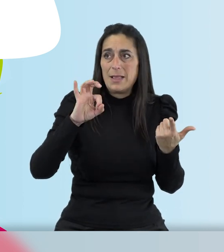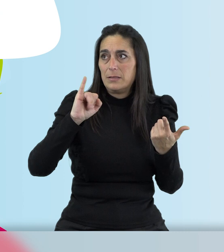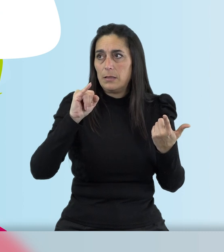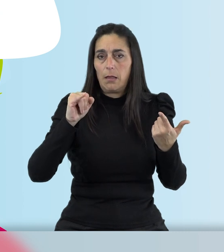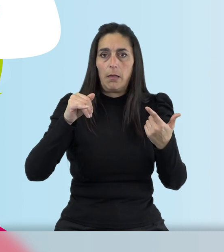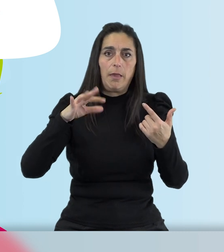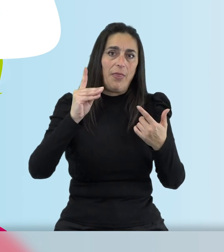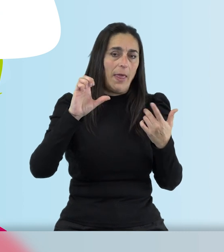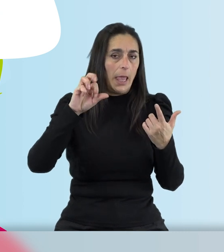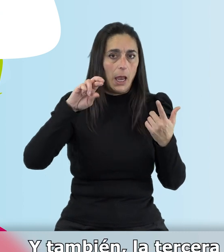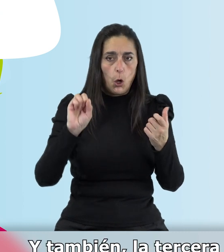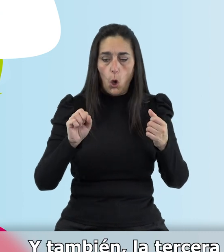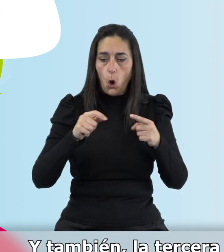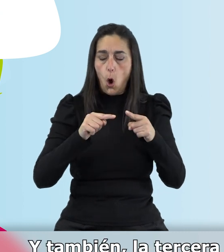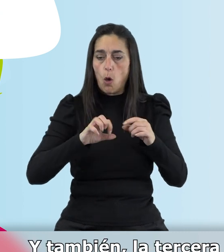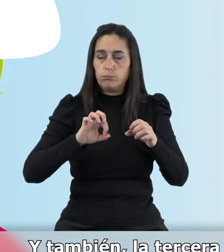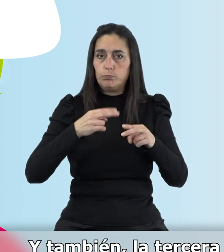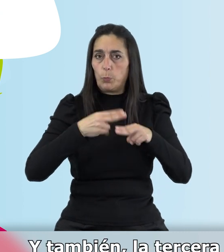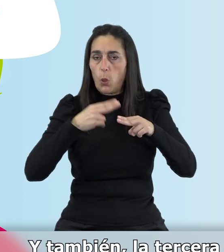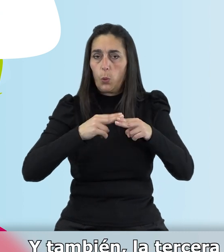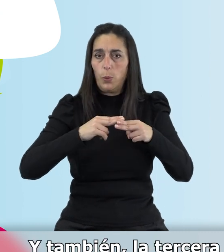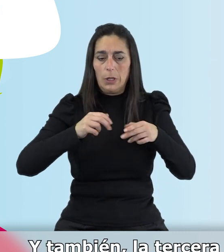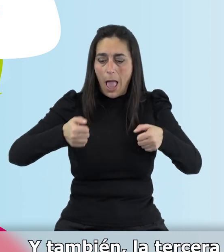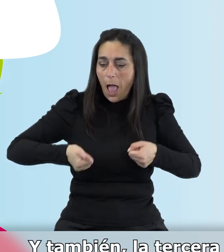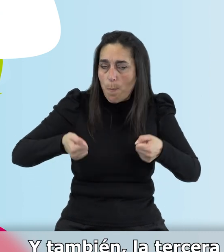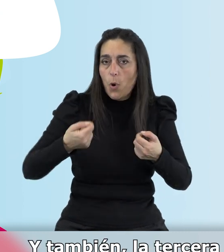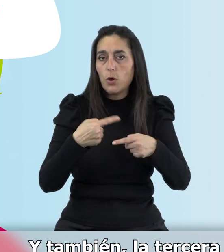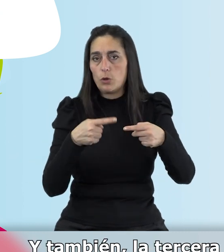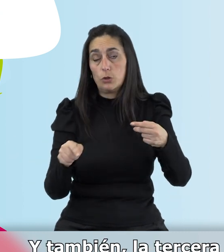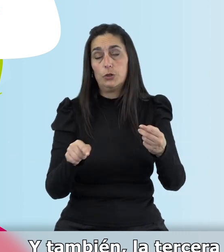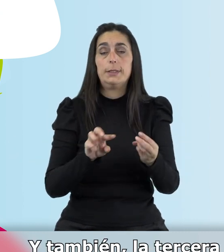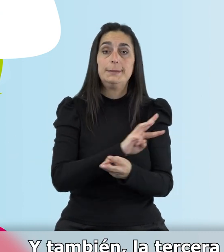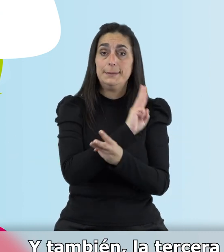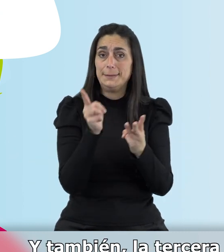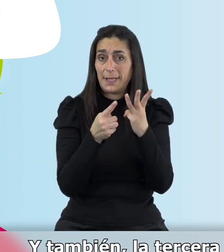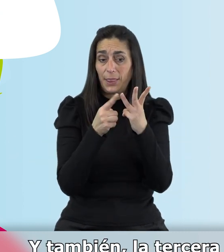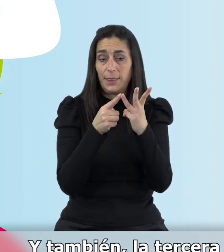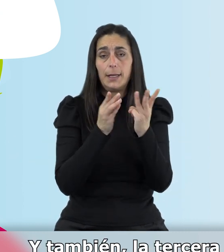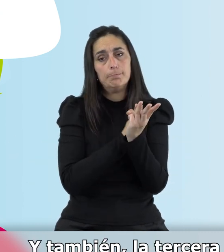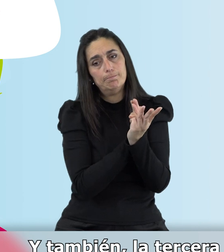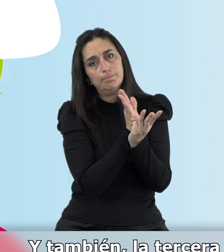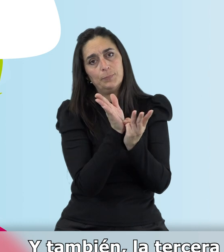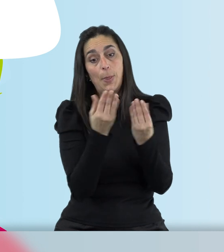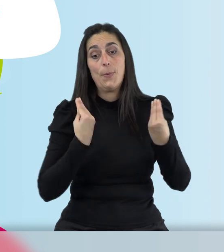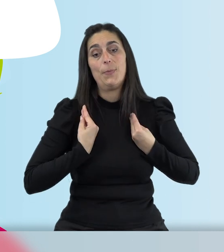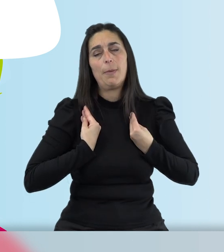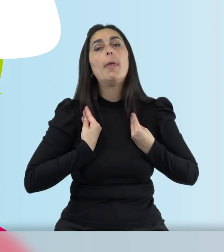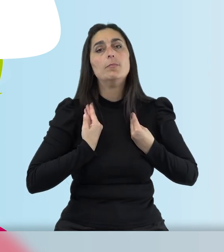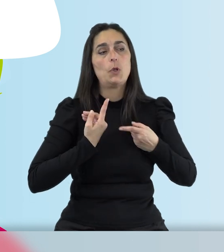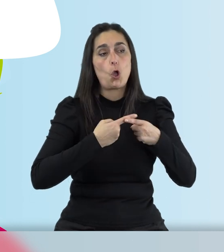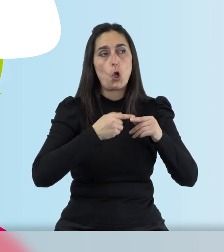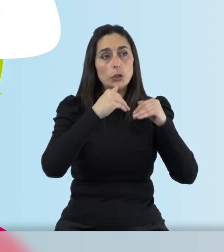diferentes productos de apoyo y también la tercera rama, digamos, son adaptaciones de vivienda.